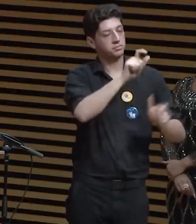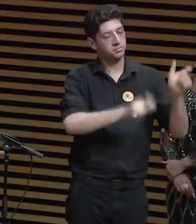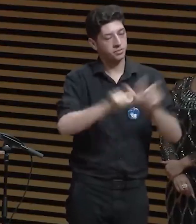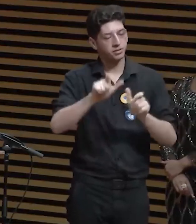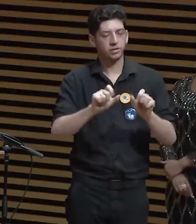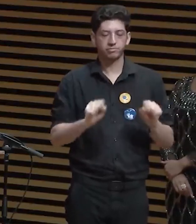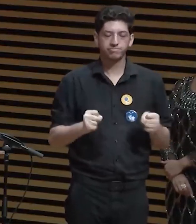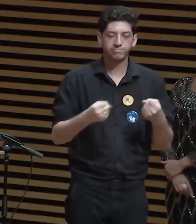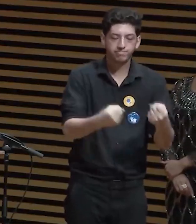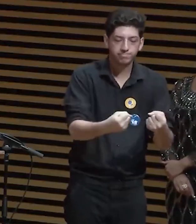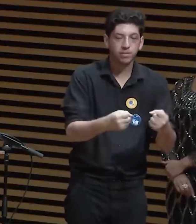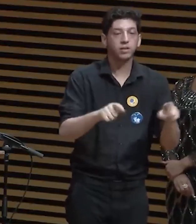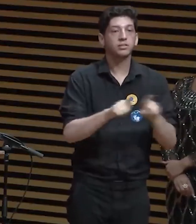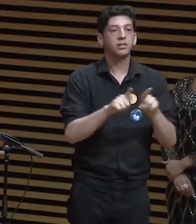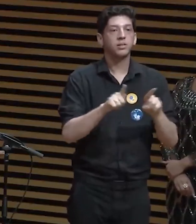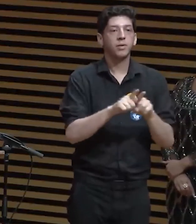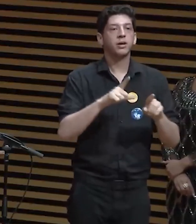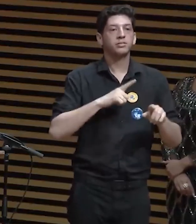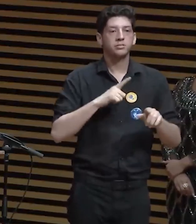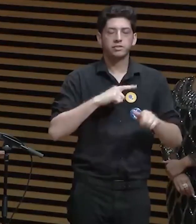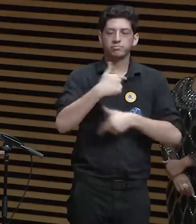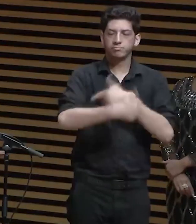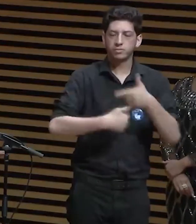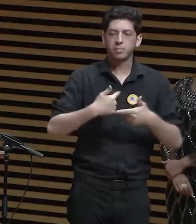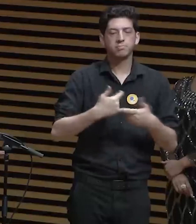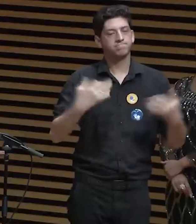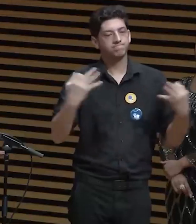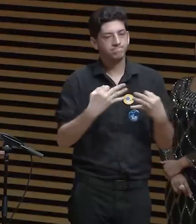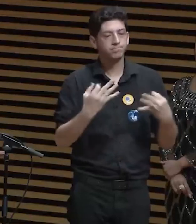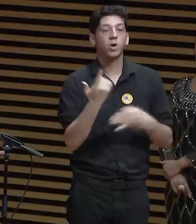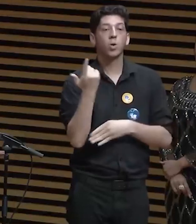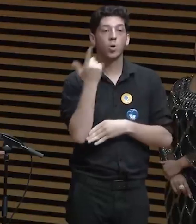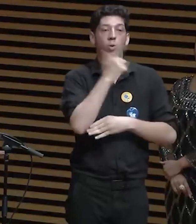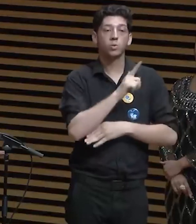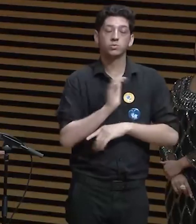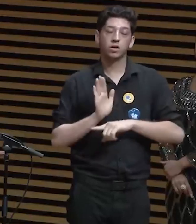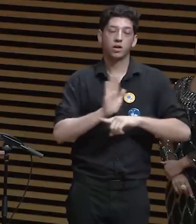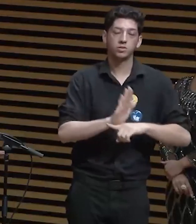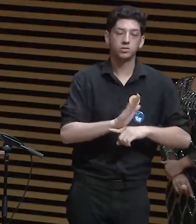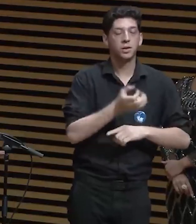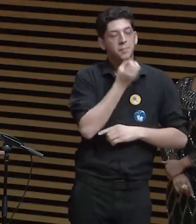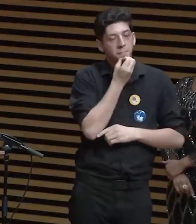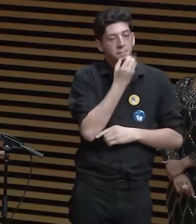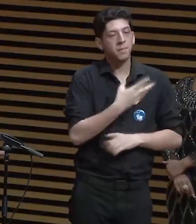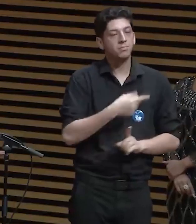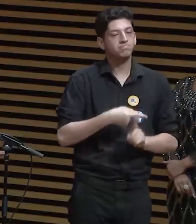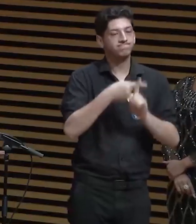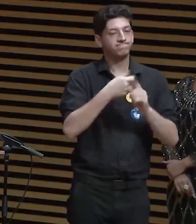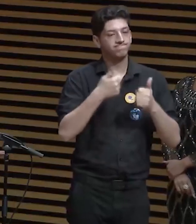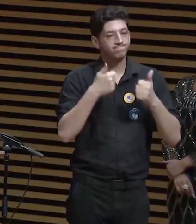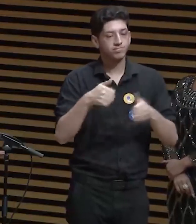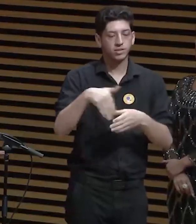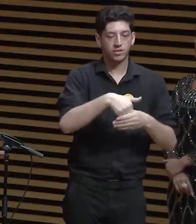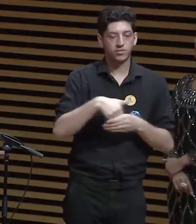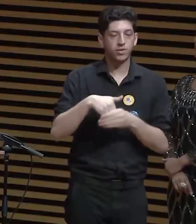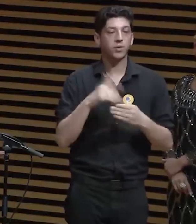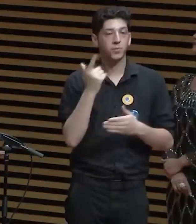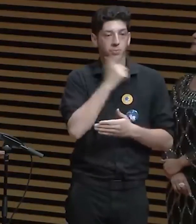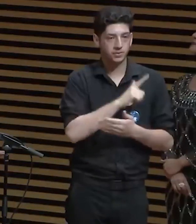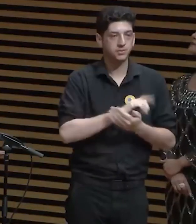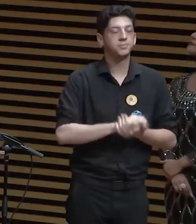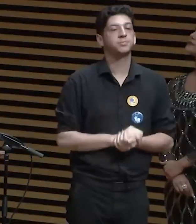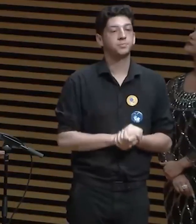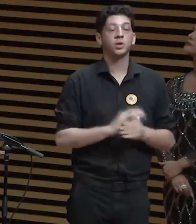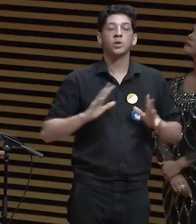e inquebrantável entusiasmo, foram imprescindíveis para o êxodo de nossas eleições. Todos os